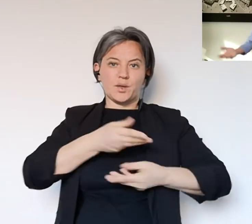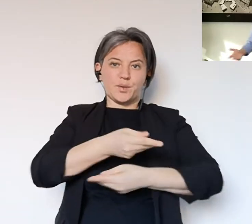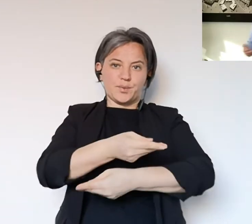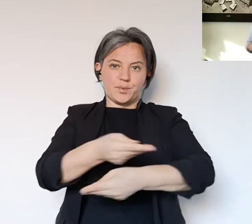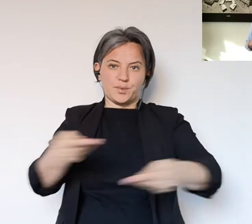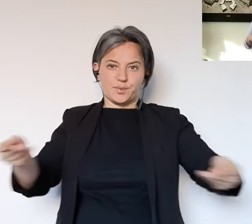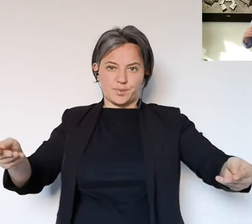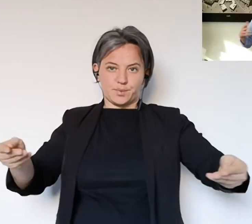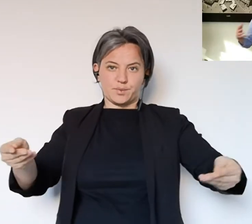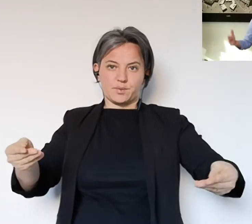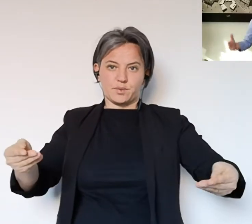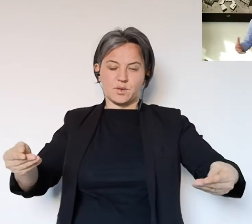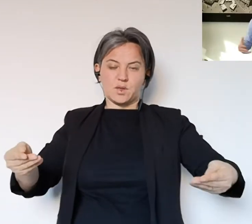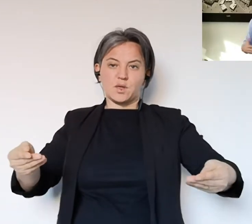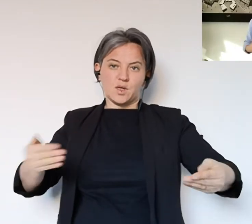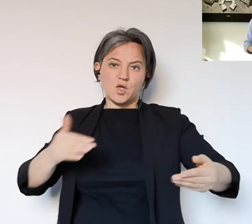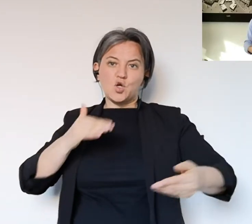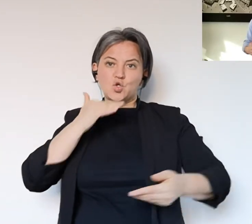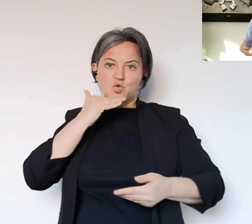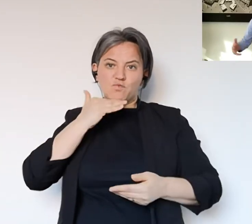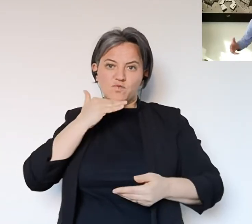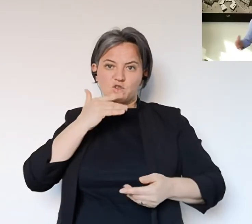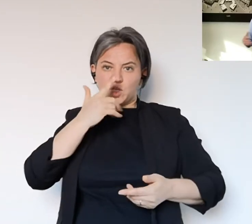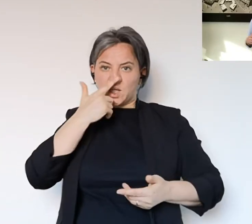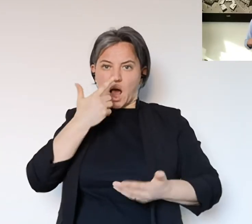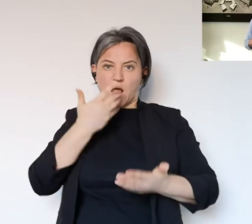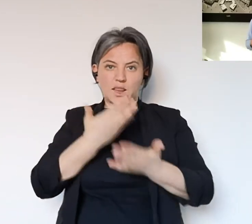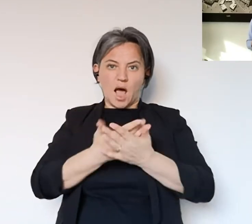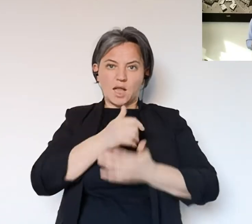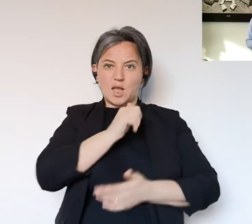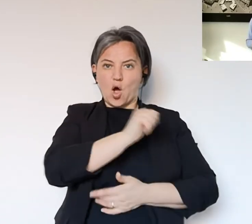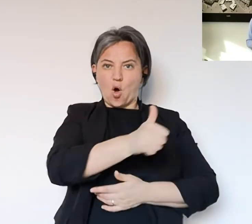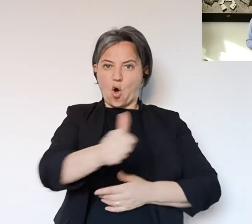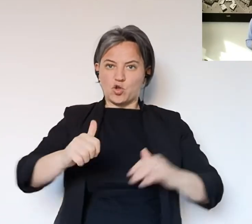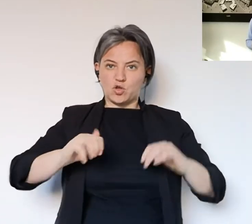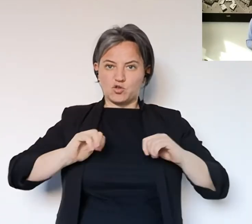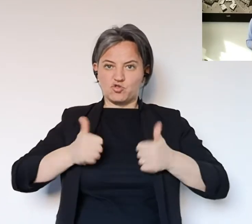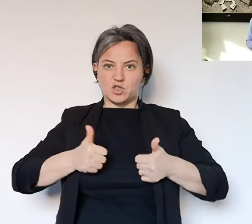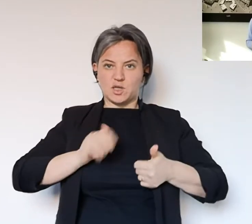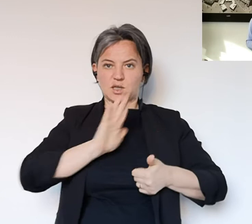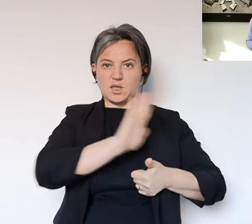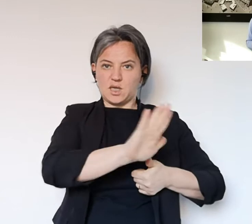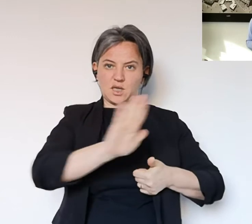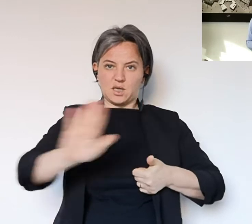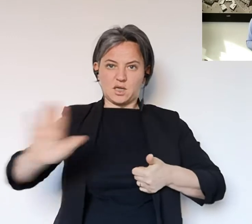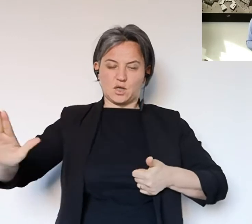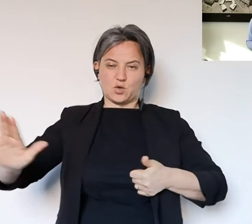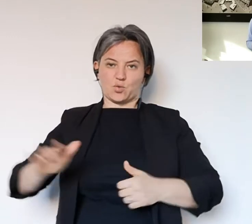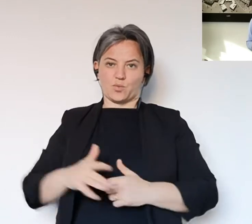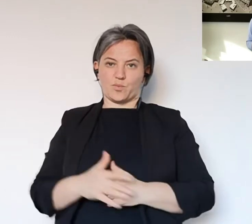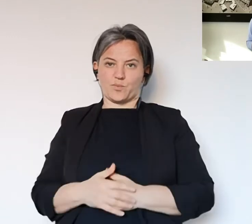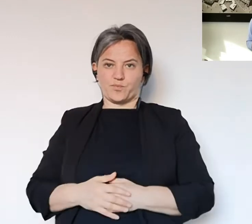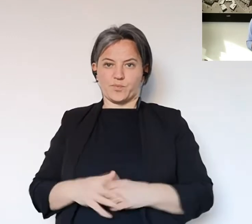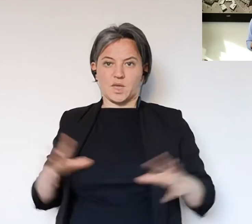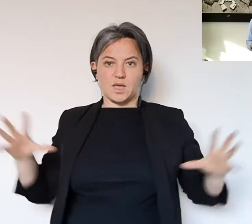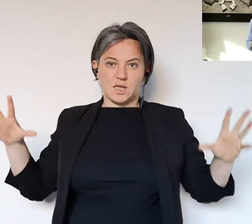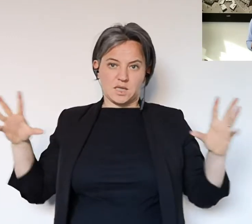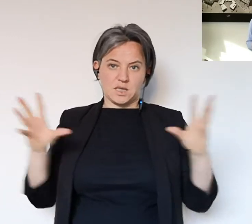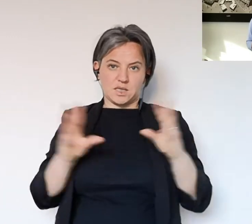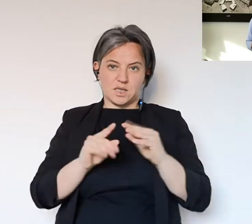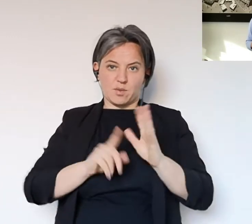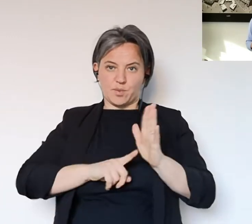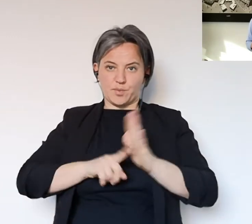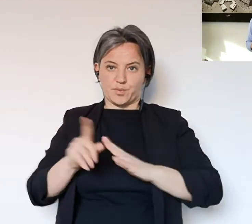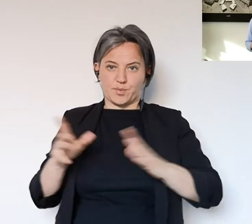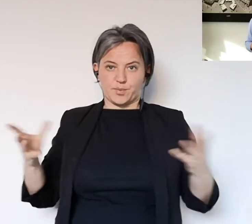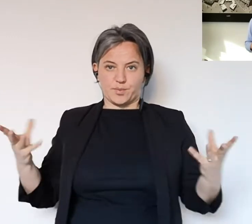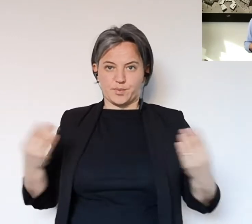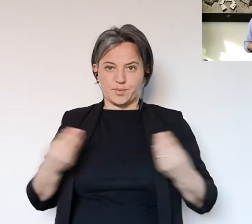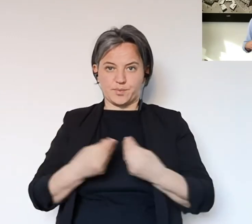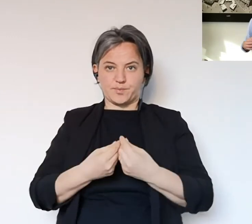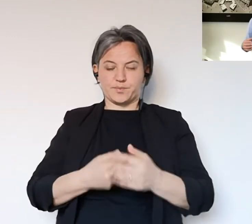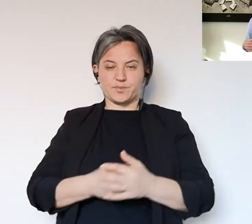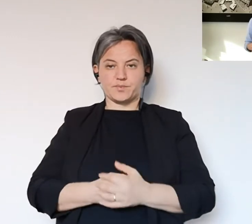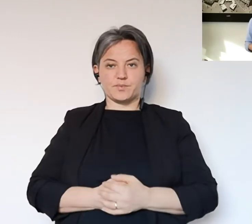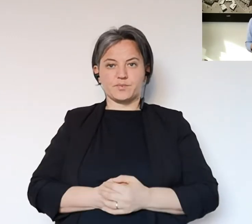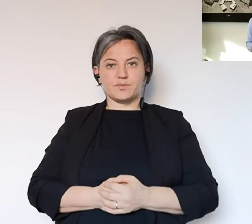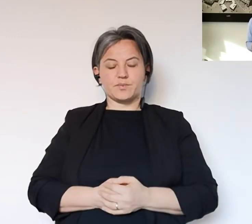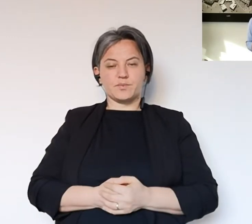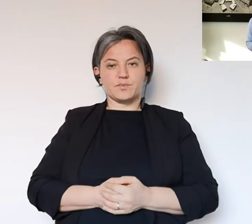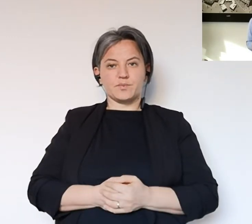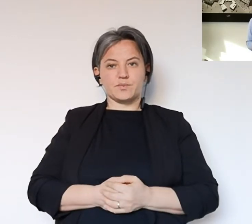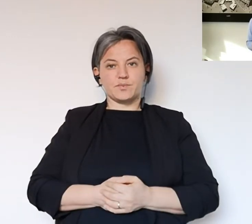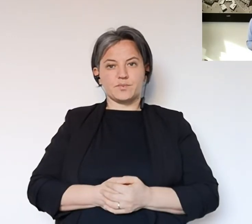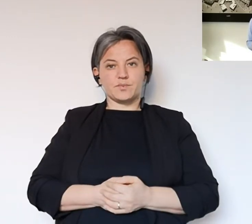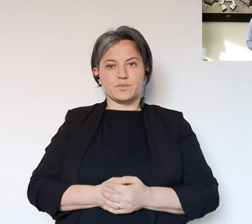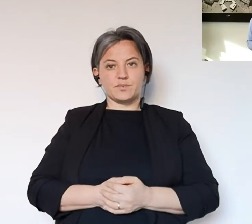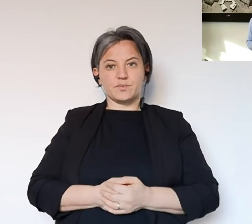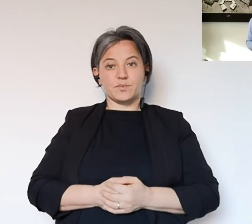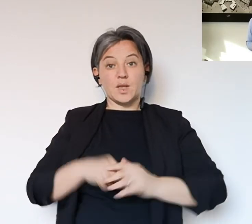donazioni e le altre situazioni che hanno concorso a permetterci di avere un numero di mascherine chirurgiche che possiamo